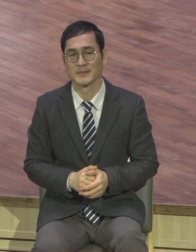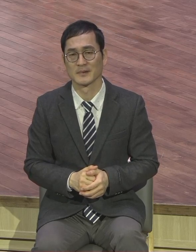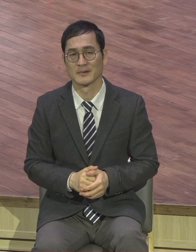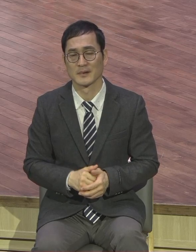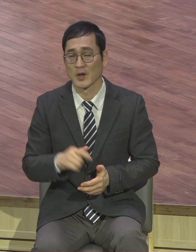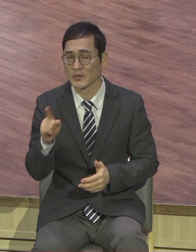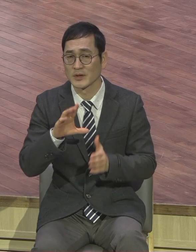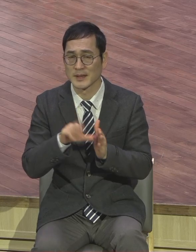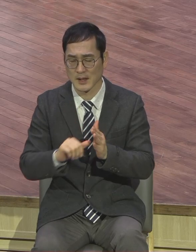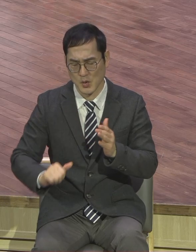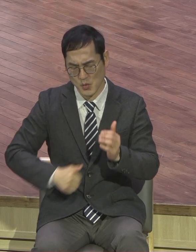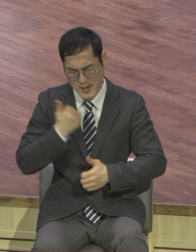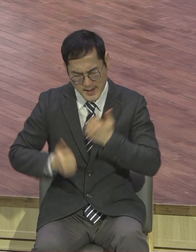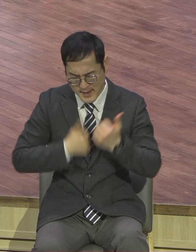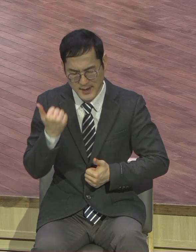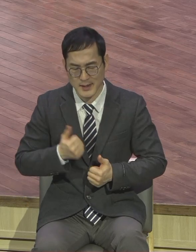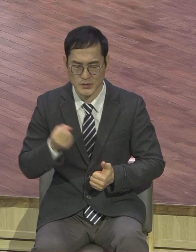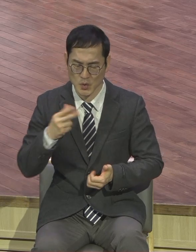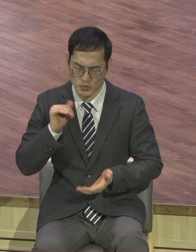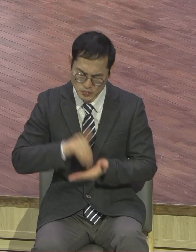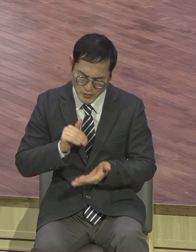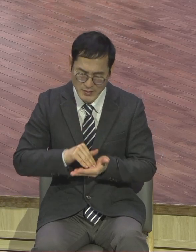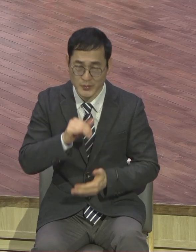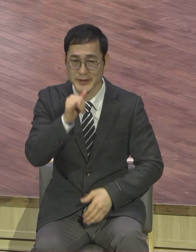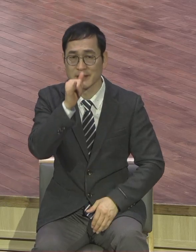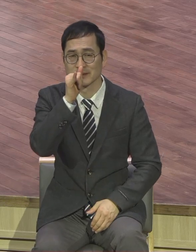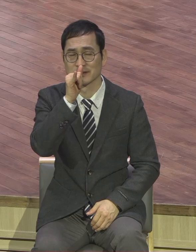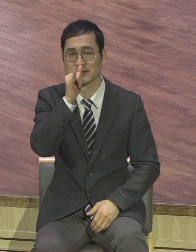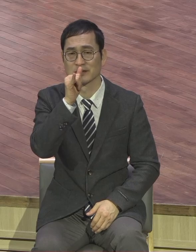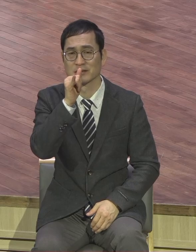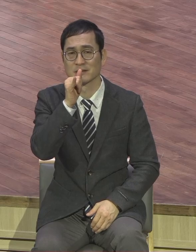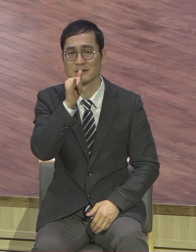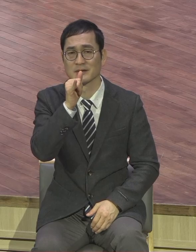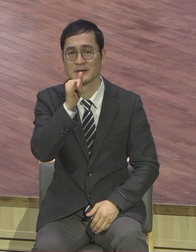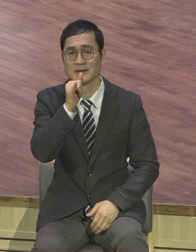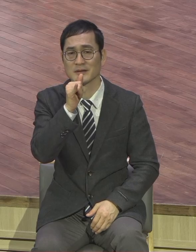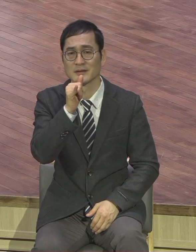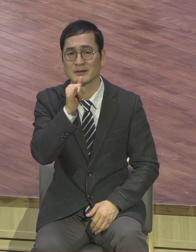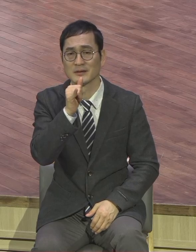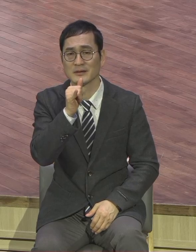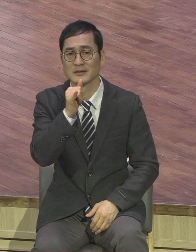수 있고 순간적으로 후회도 할 수 있지만 그거 해질 때가 있으면 안 돼요.